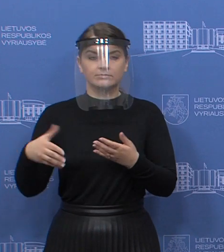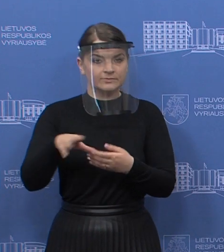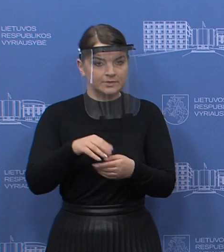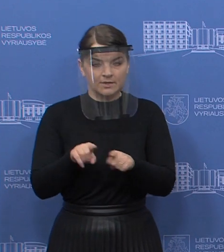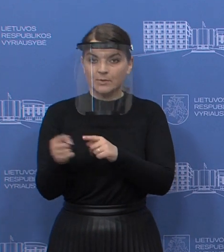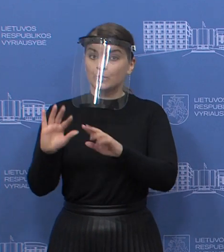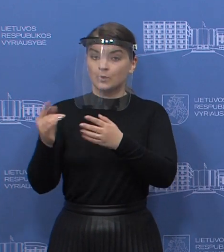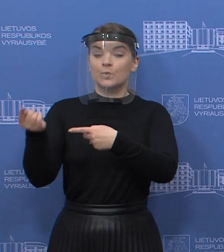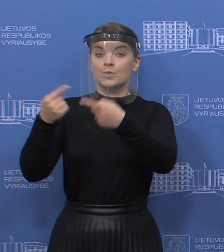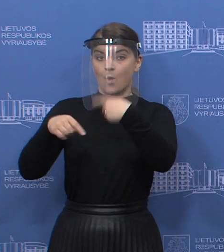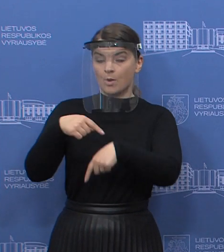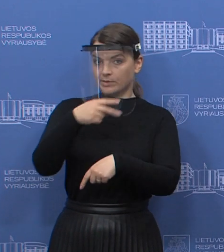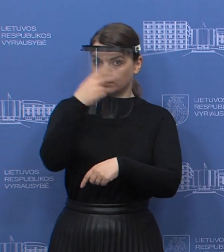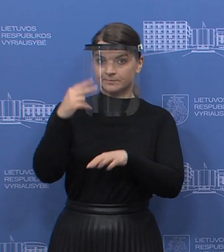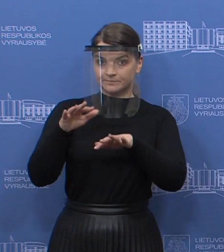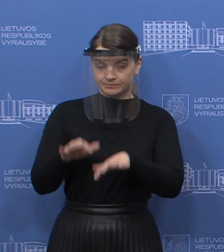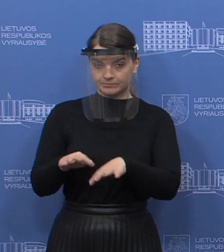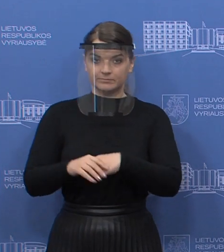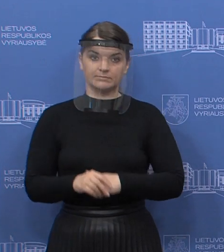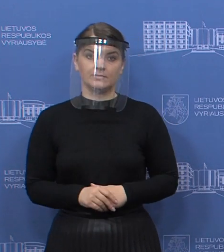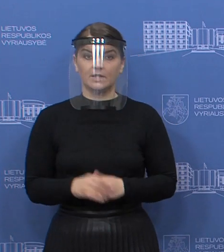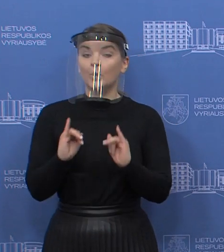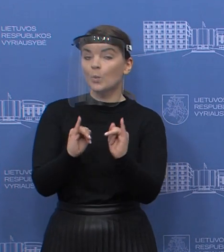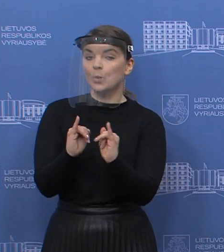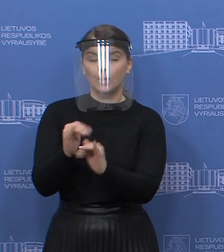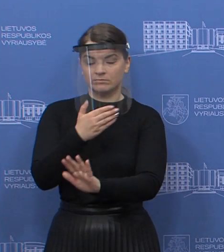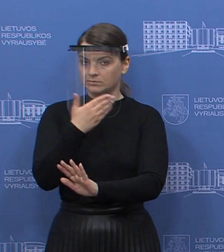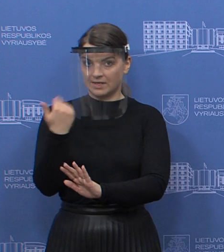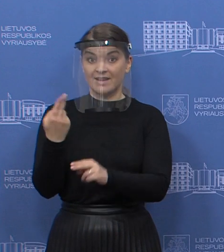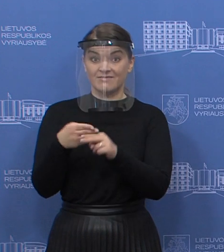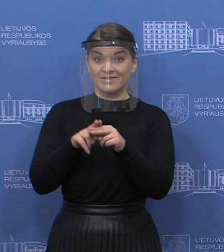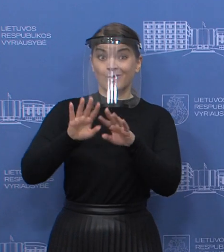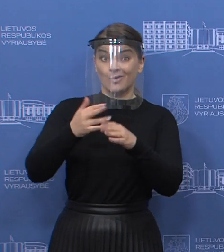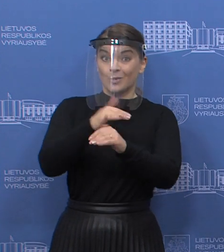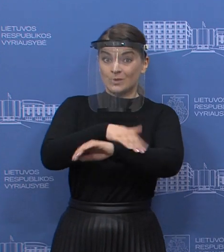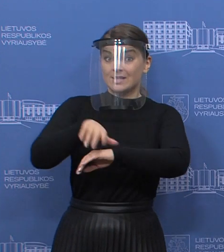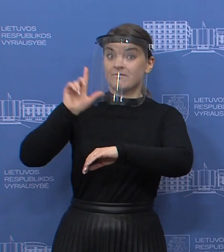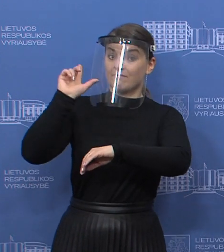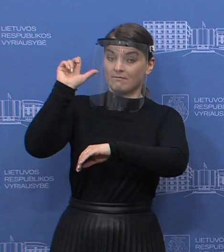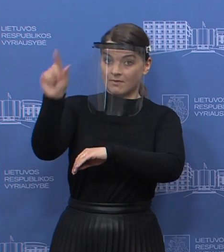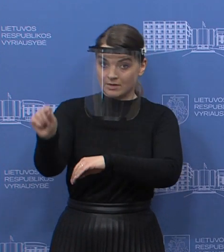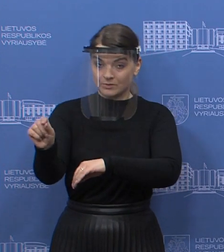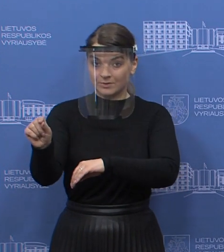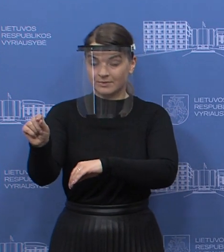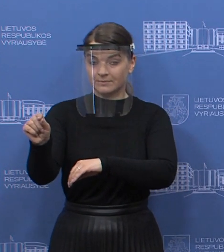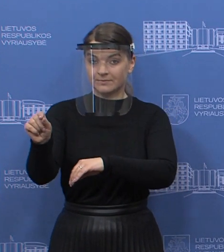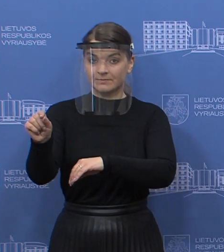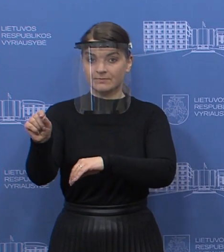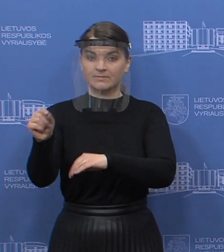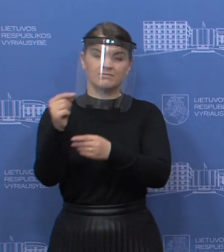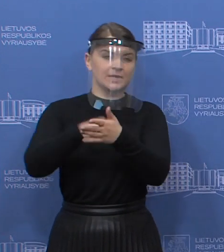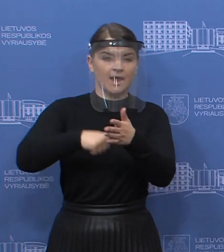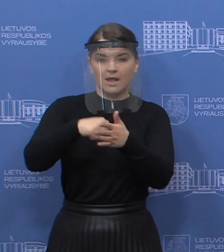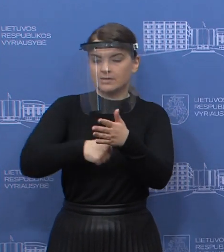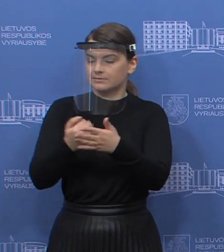paketas yra taikomas toks pat, jokio palengvinimo nėra. Dėl to išvykstantis į ūsenį, kurie išvyksta įvairiausiam